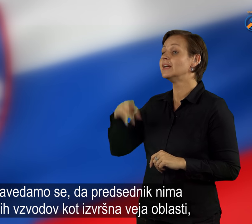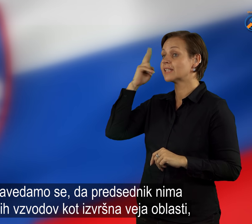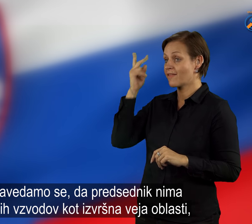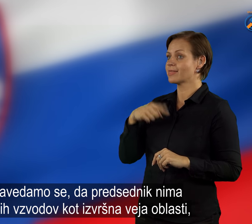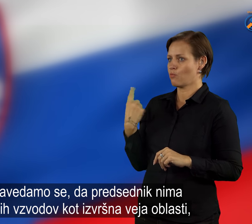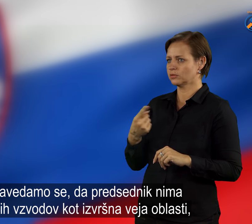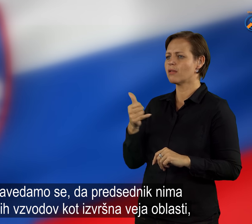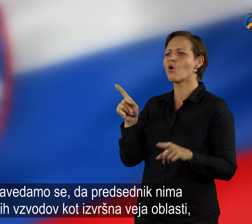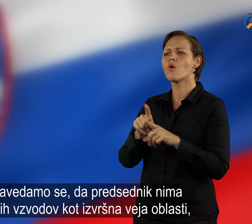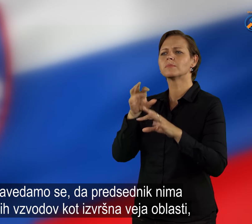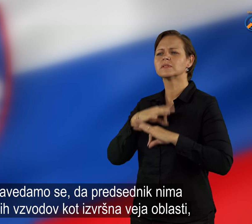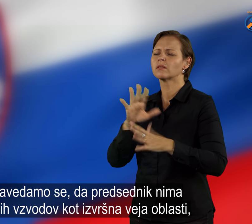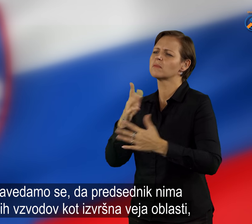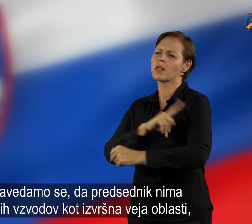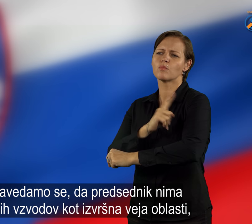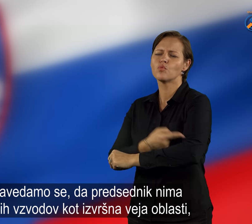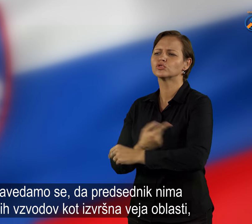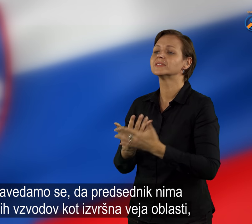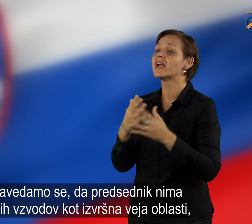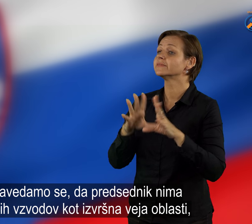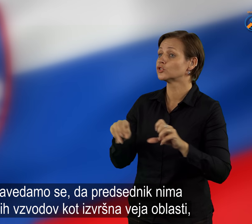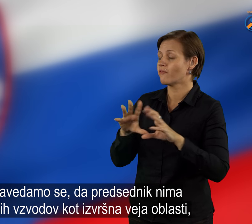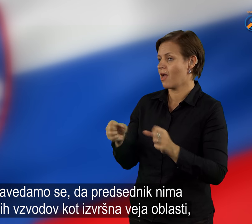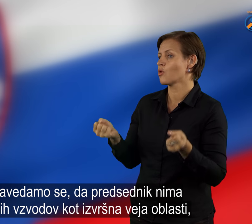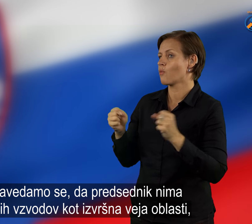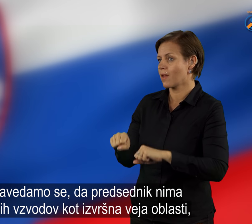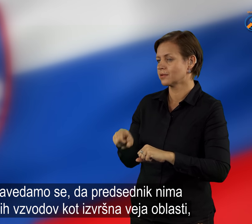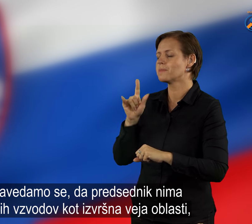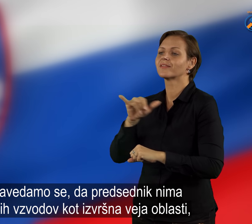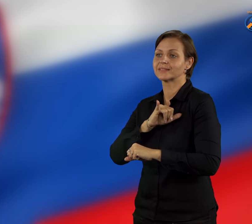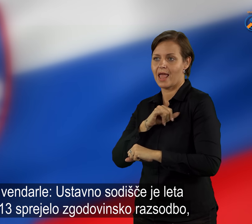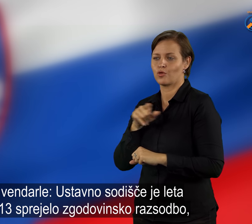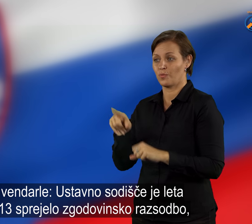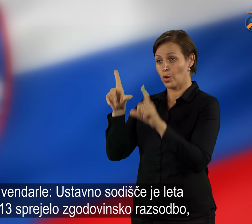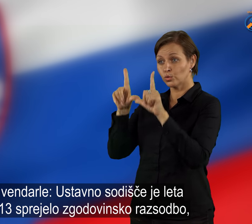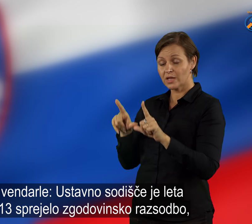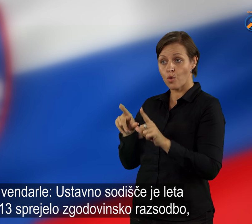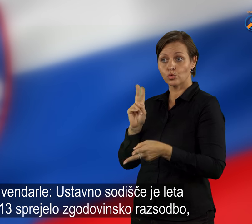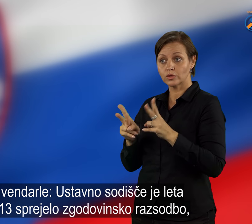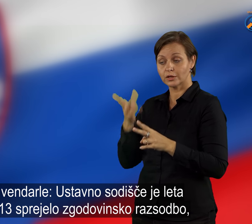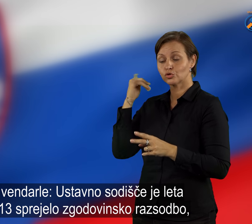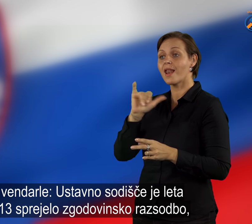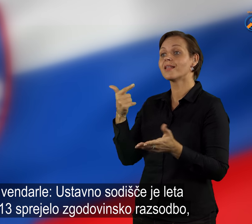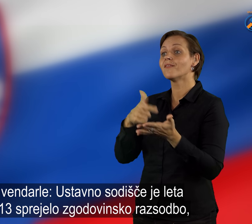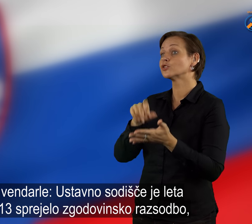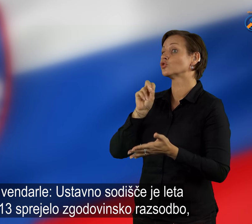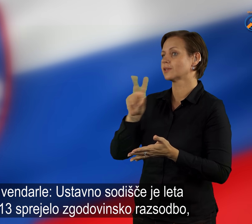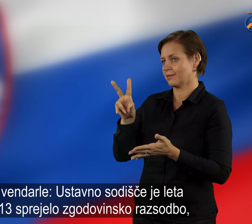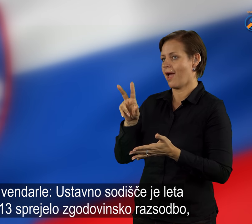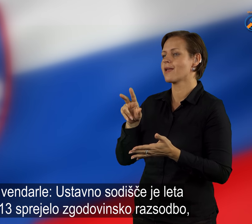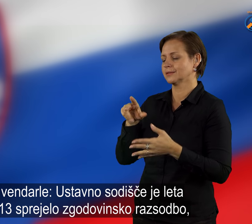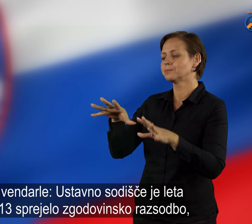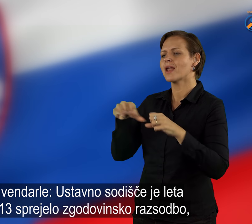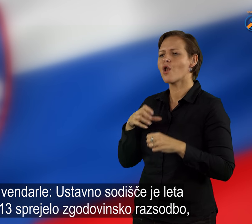Zavedamo se, da predsednik nima takih vzvodov kot izvršna veja oblasti, a vendar le. Ustavno sodišče je leta